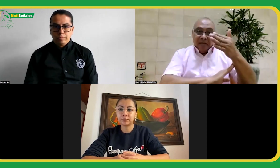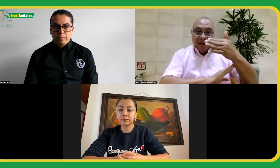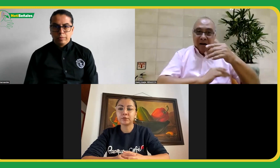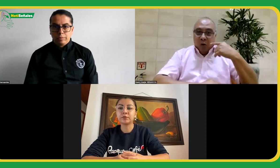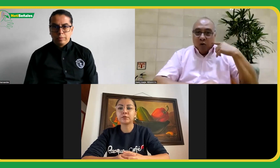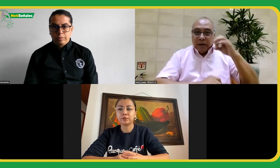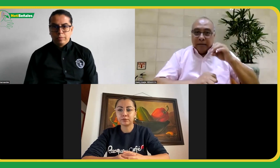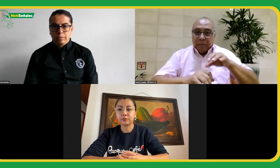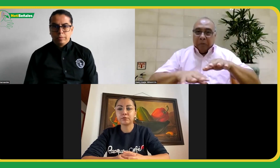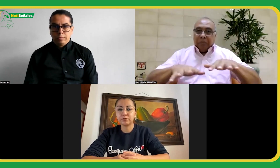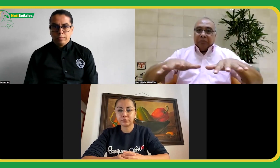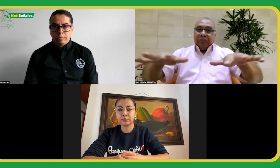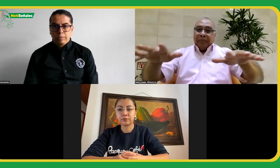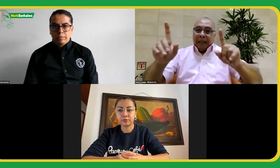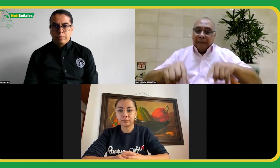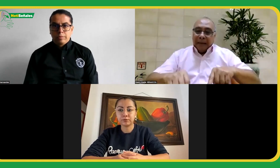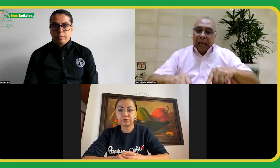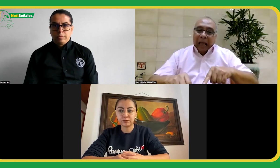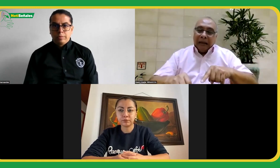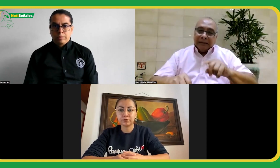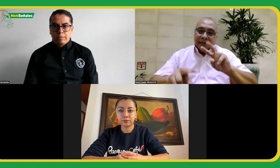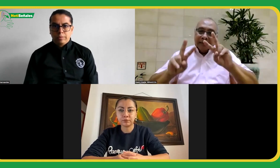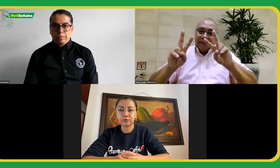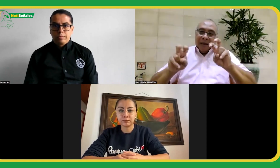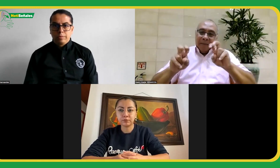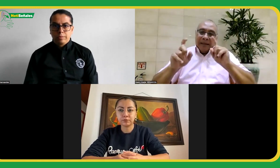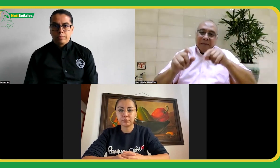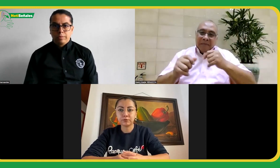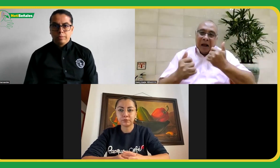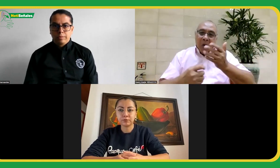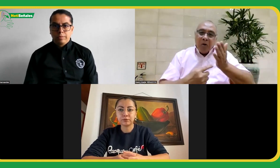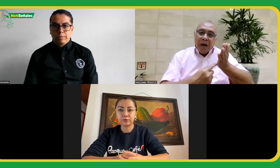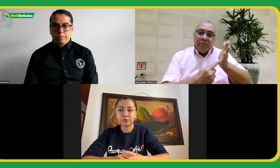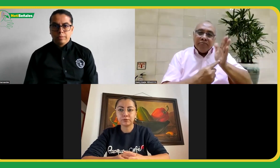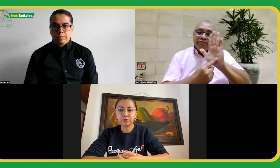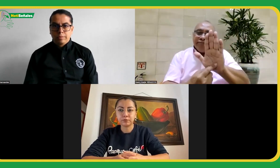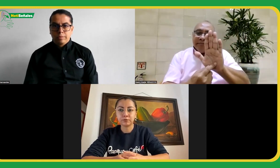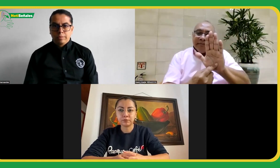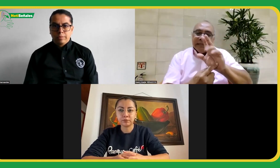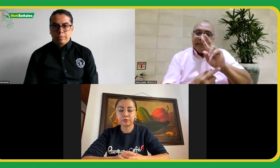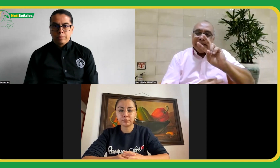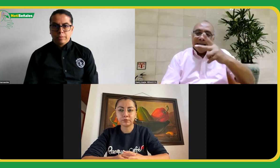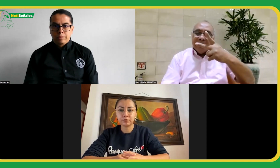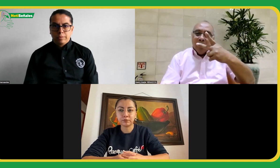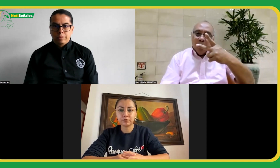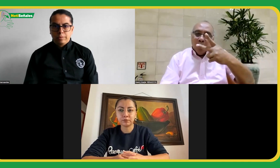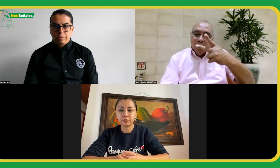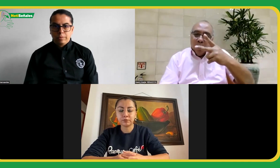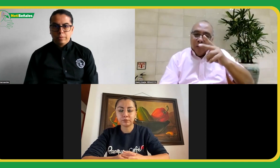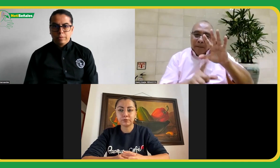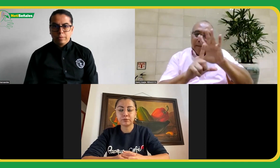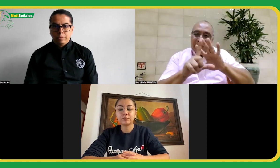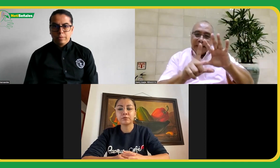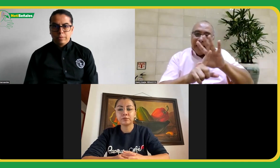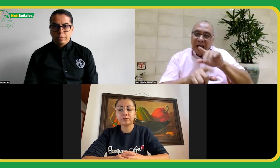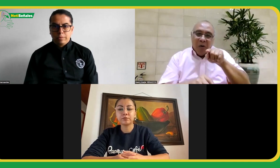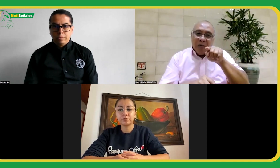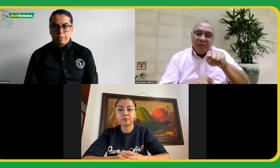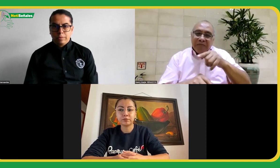pase que los oyentes se apropien de la bandera y empiecen a decir también es mi bandera. Entonces, a propósito de esto